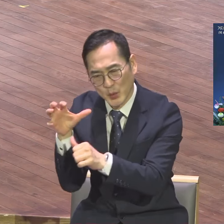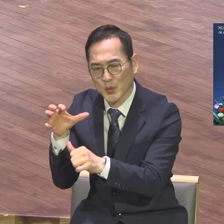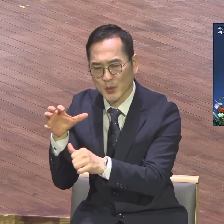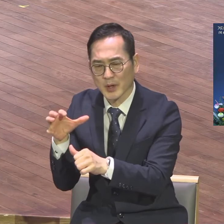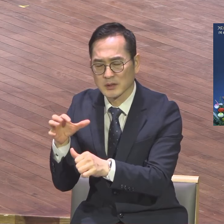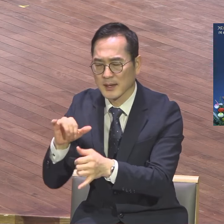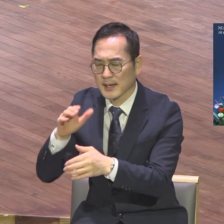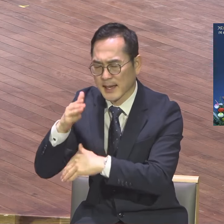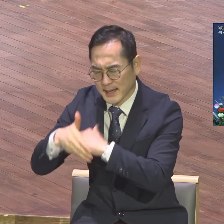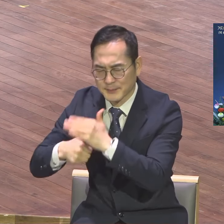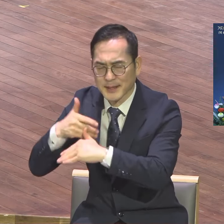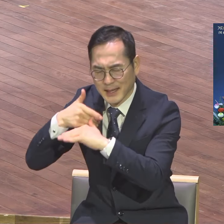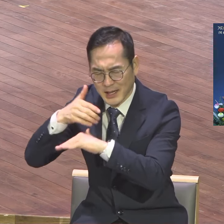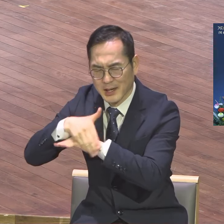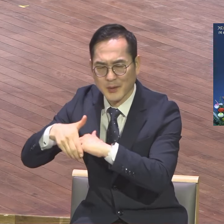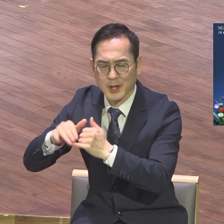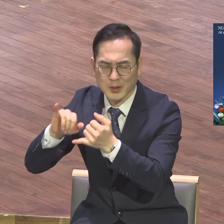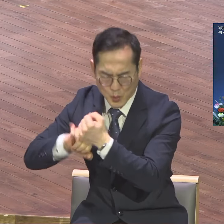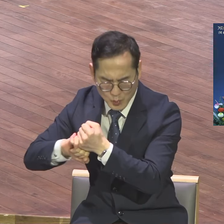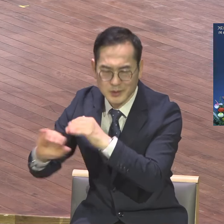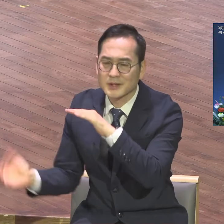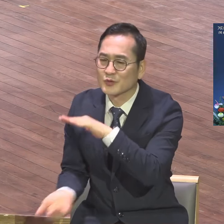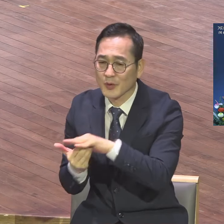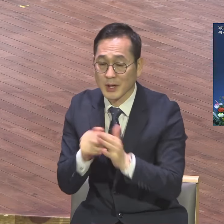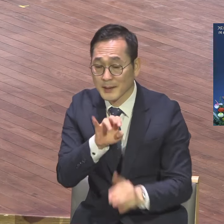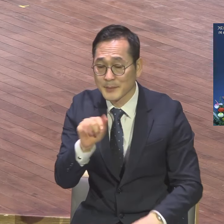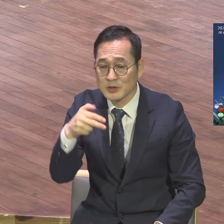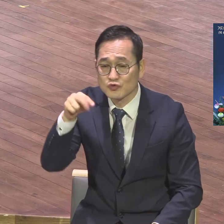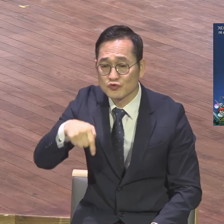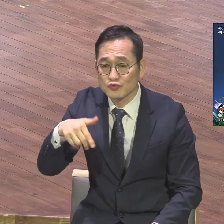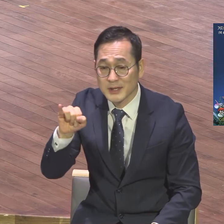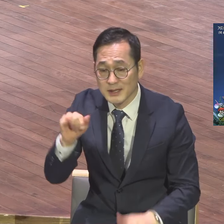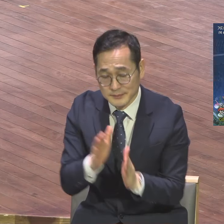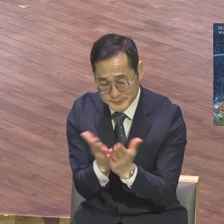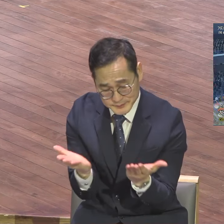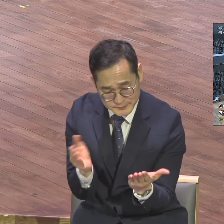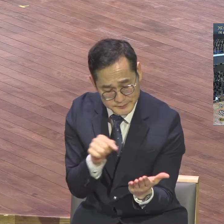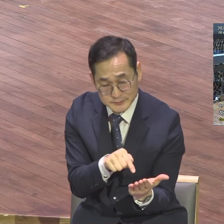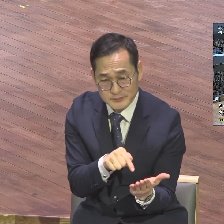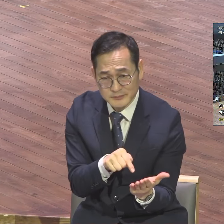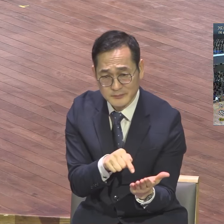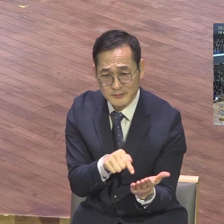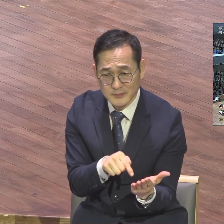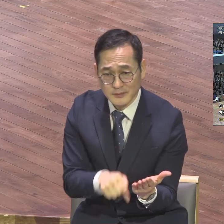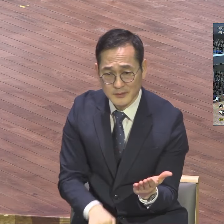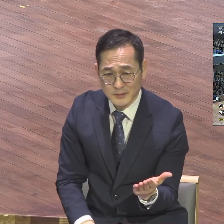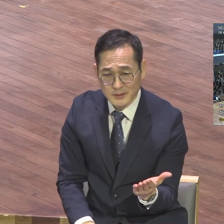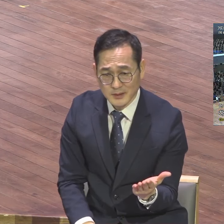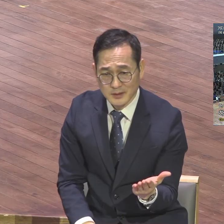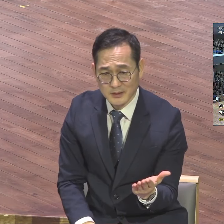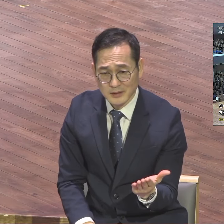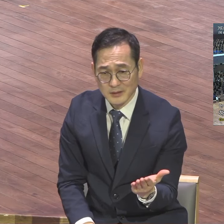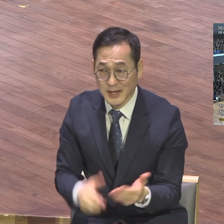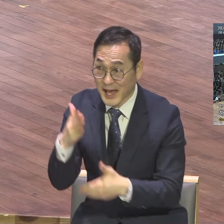민숙이 23장 19절에 보면 분명히 말씀하고 있어요. 하나님은 사람이 아니시니 거짓말하지 않으시고